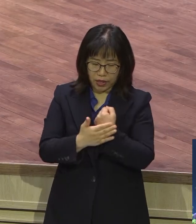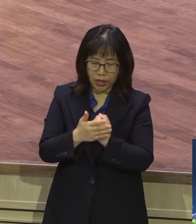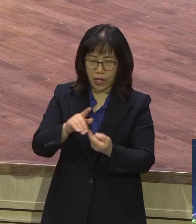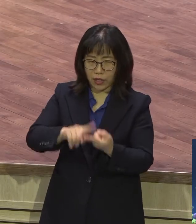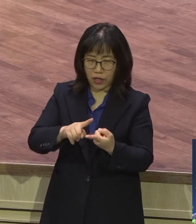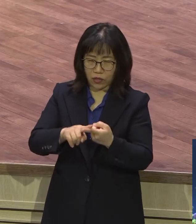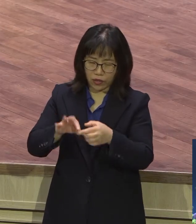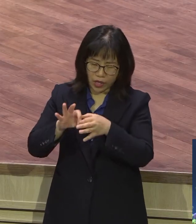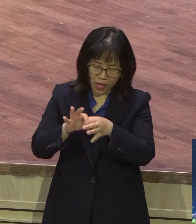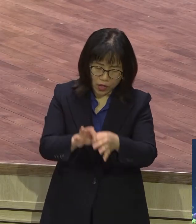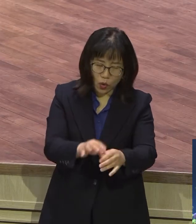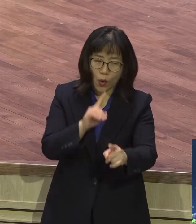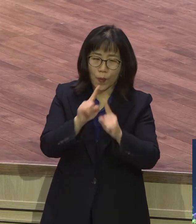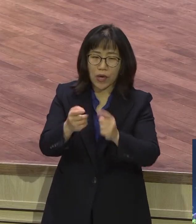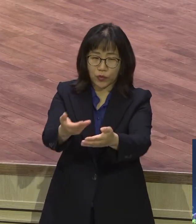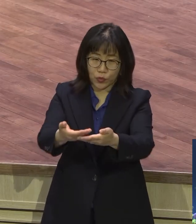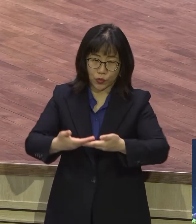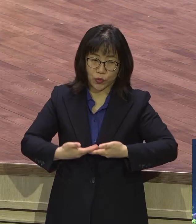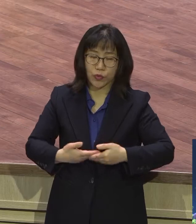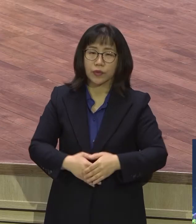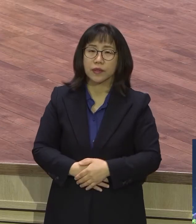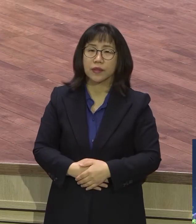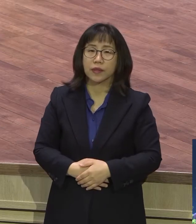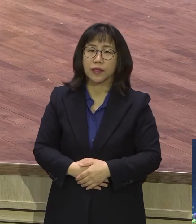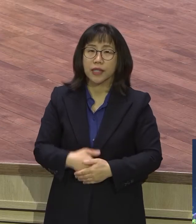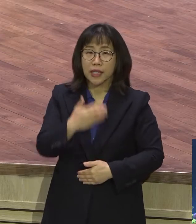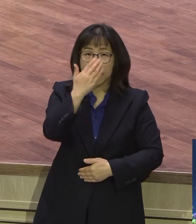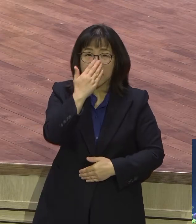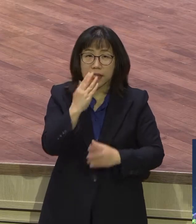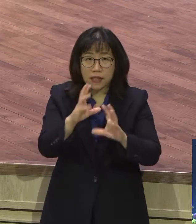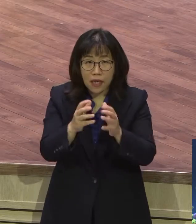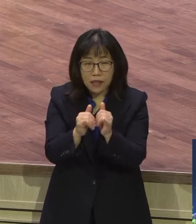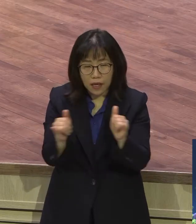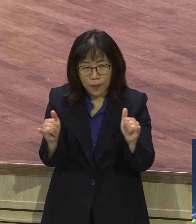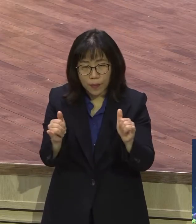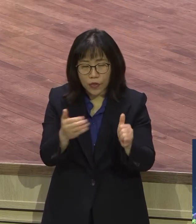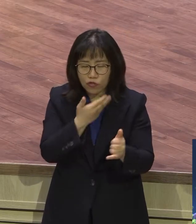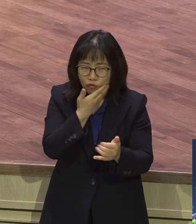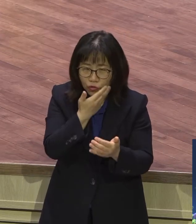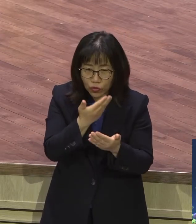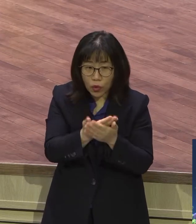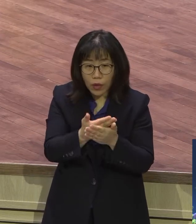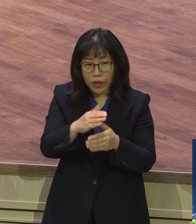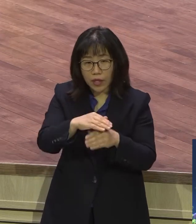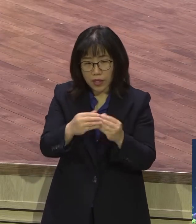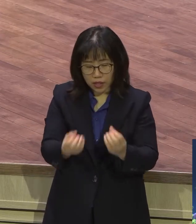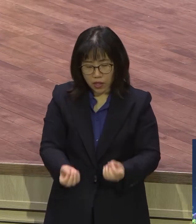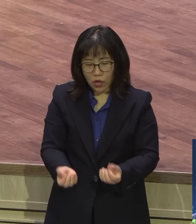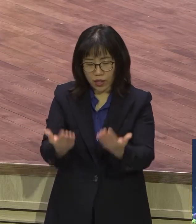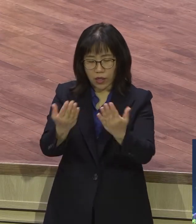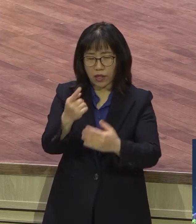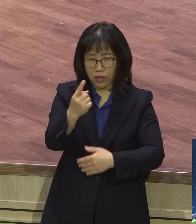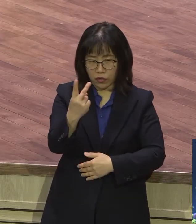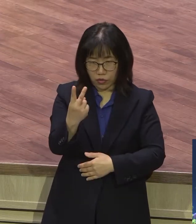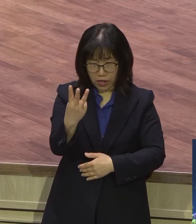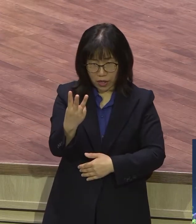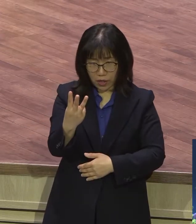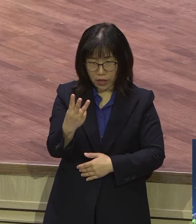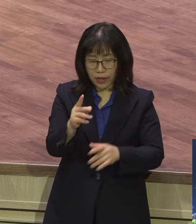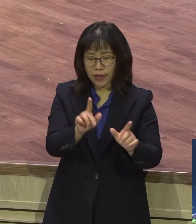가지 절귀는 이스라엘 백성들이 가지고 있어야 할 그야말로 이 세 가지 삶의 기초예요.